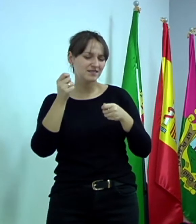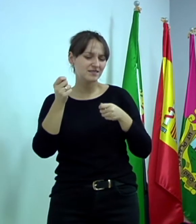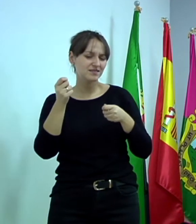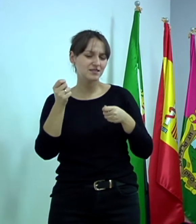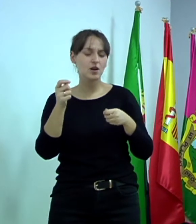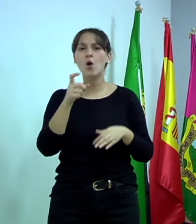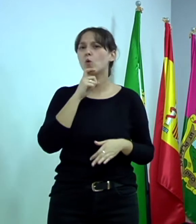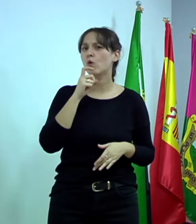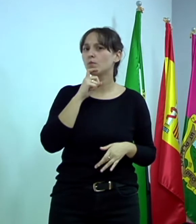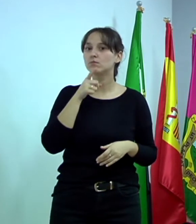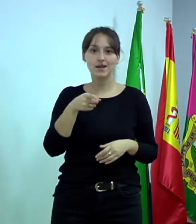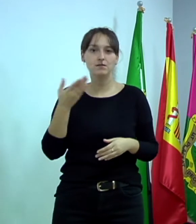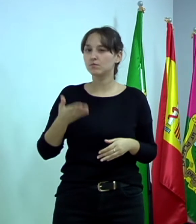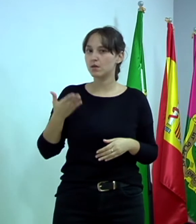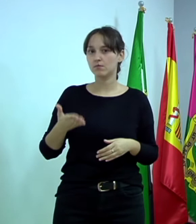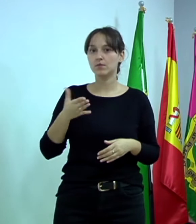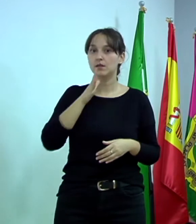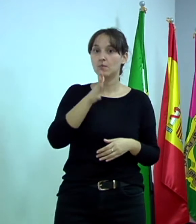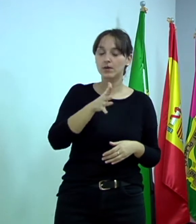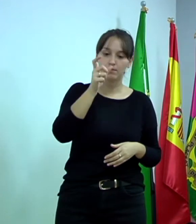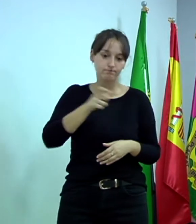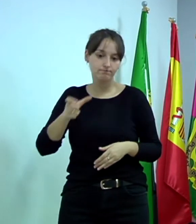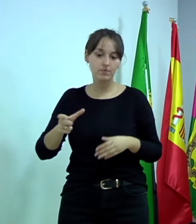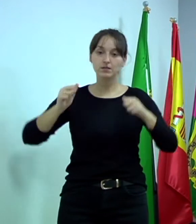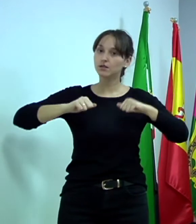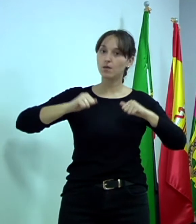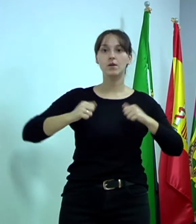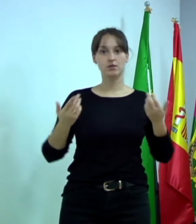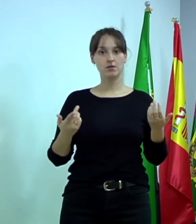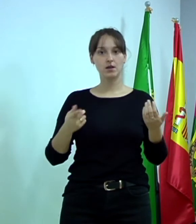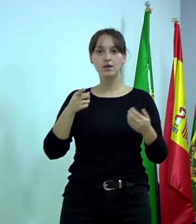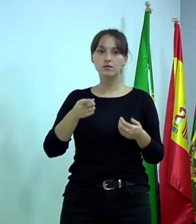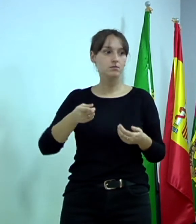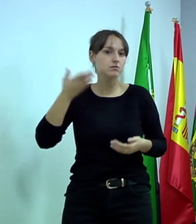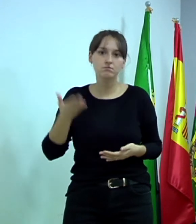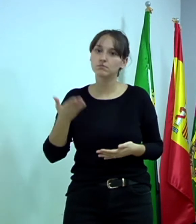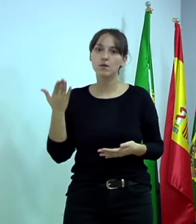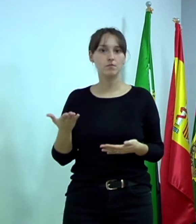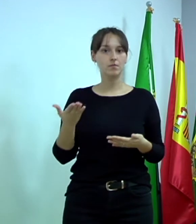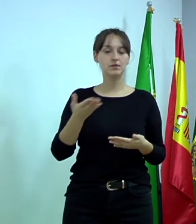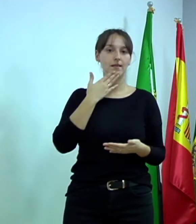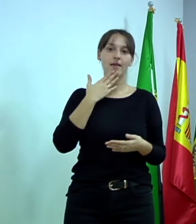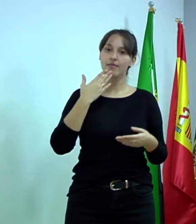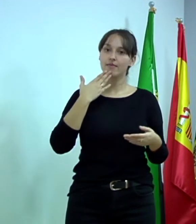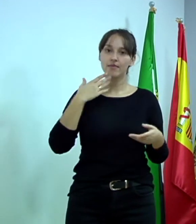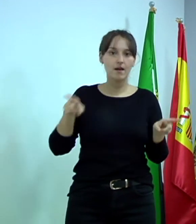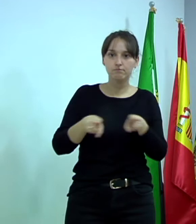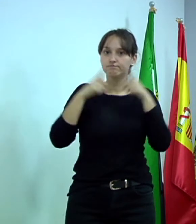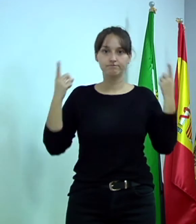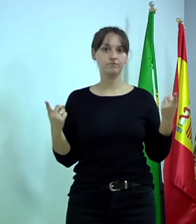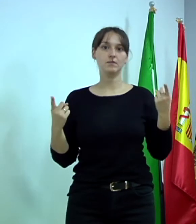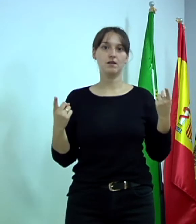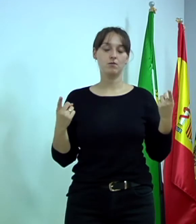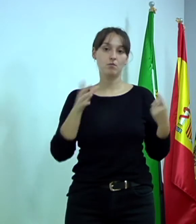y personas mayores, hombres, y, o sea, de todas las edades que el miedo, pues lo tenemos con